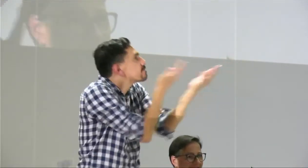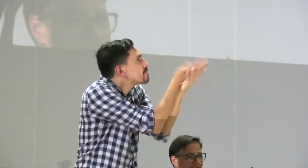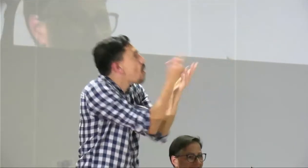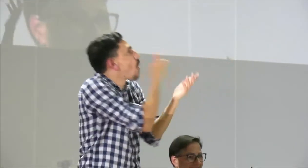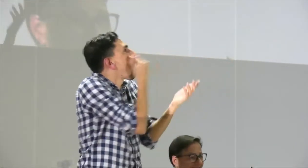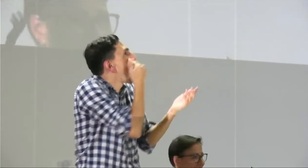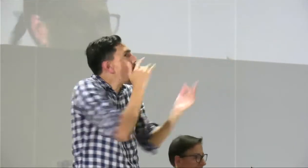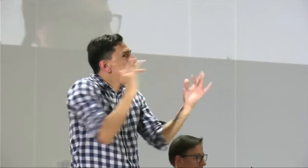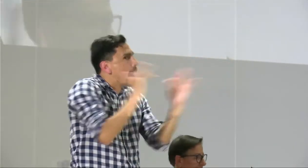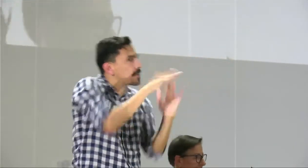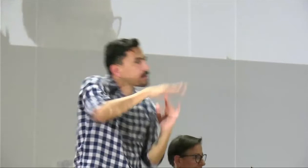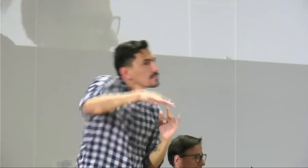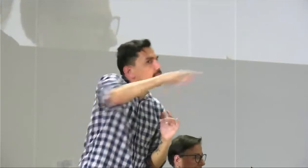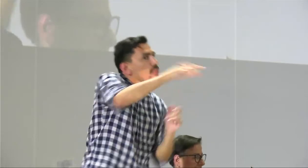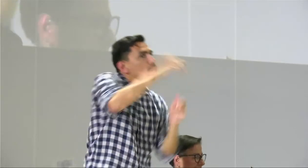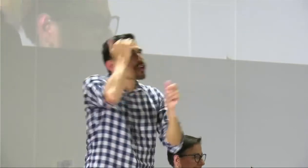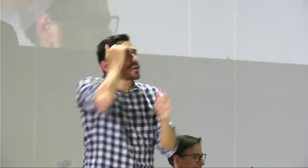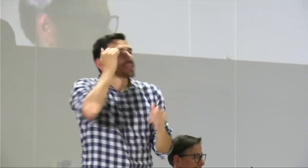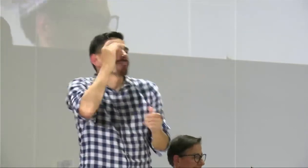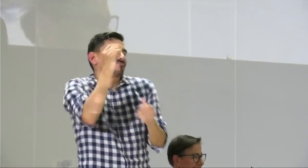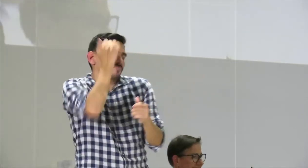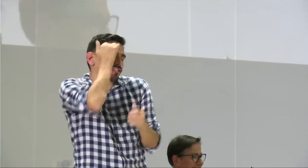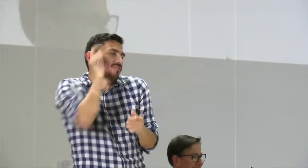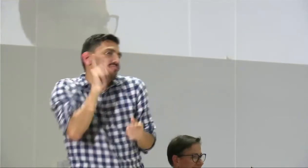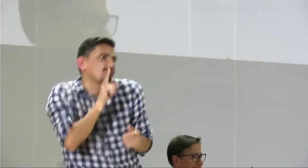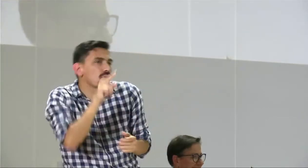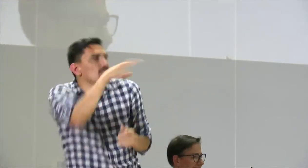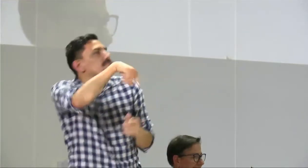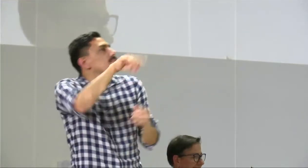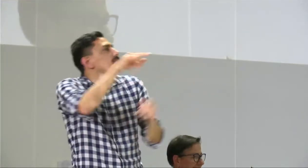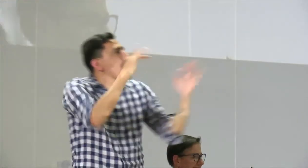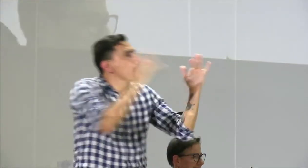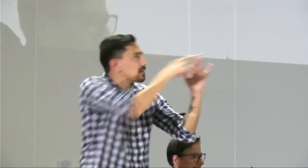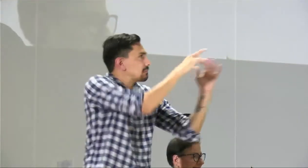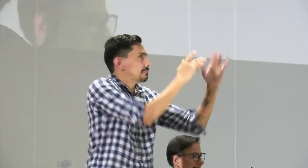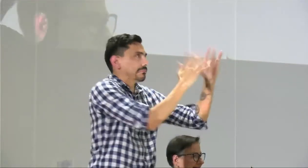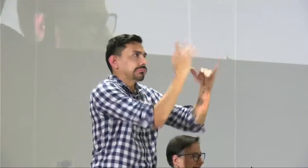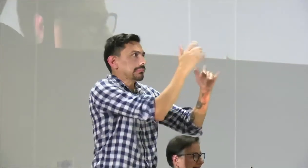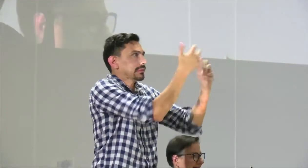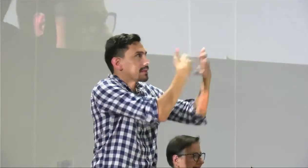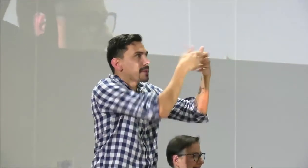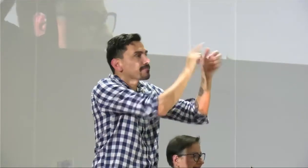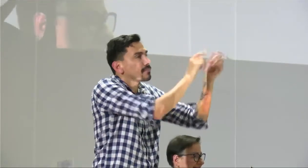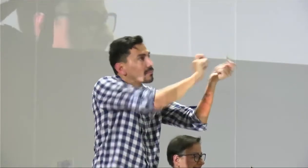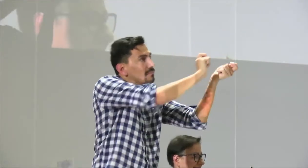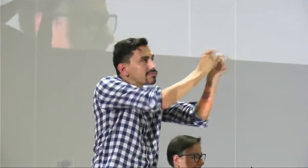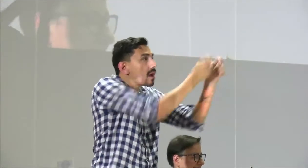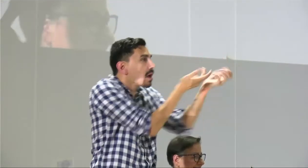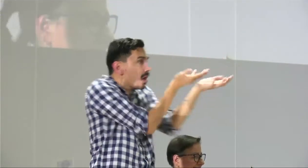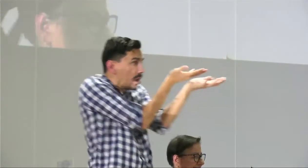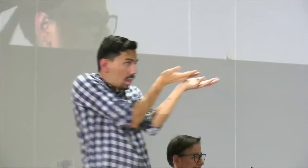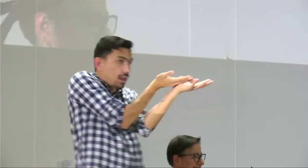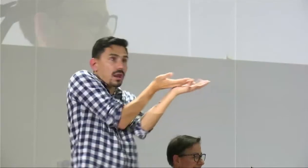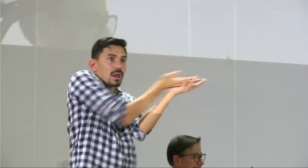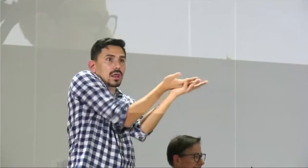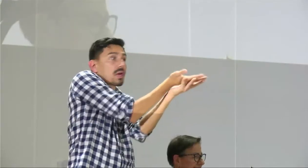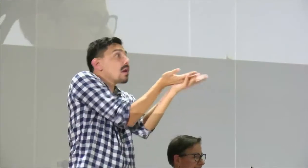damos las sugerencias cuáles estarían acordes o pertinentes cuáles serían los ajustes para los